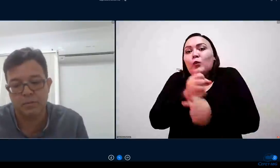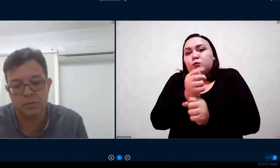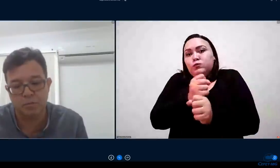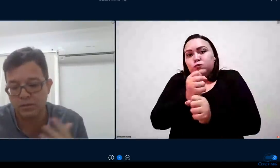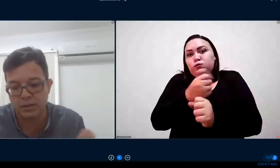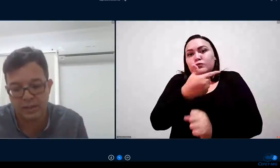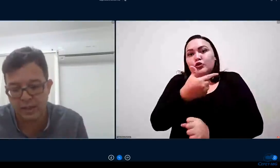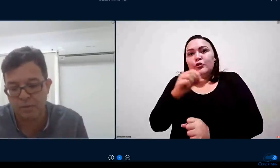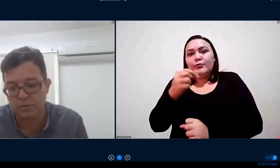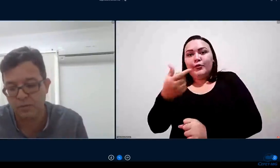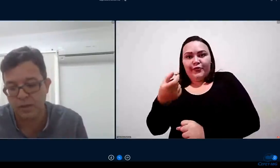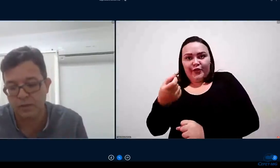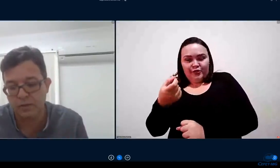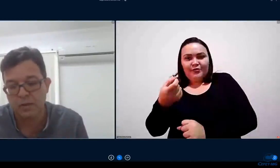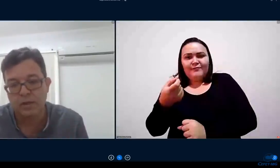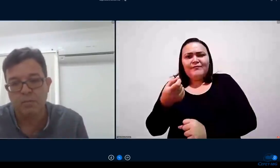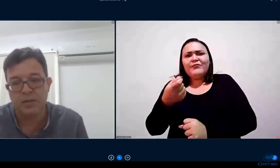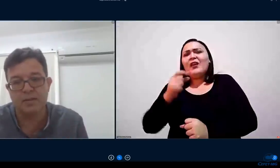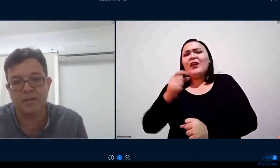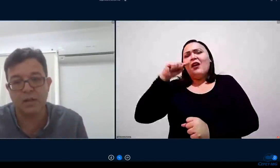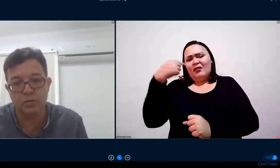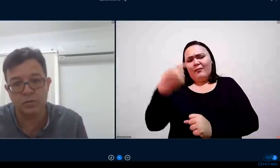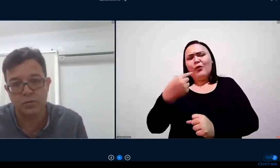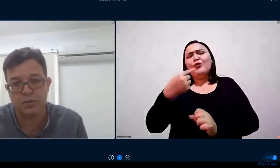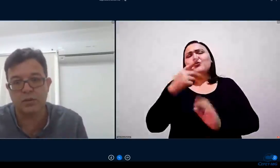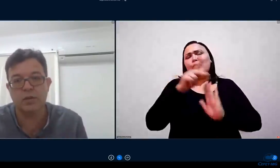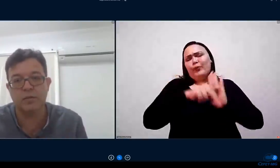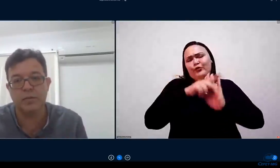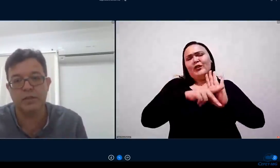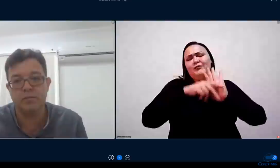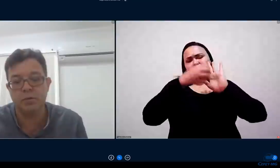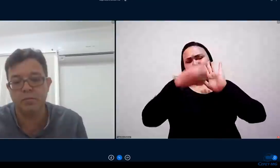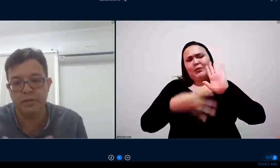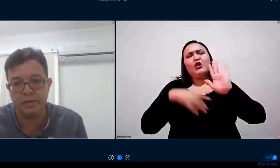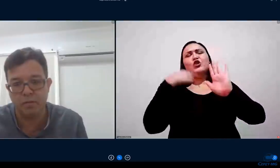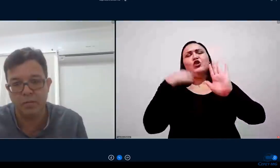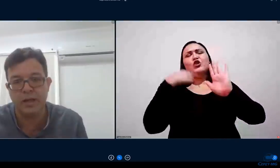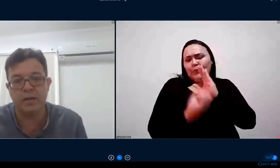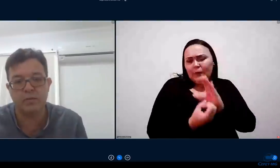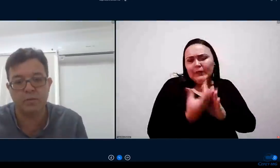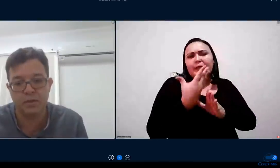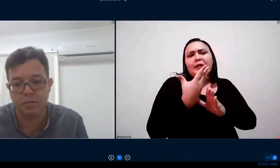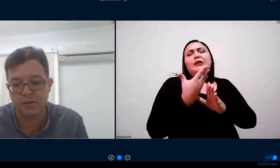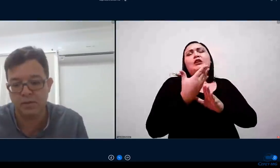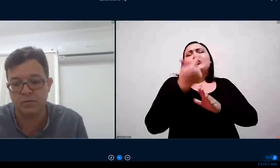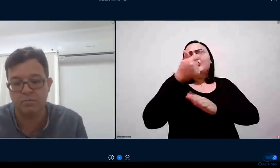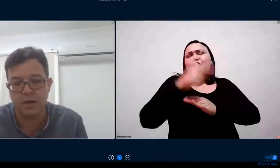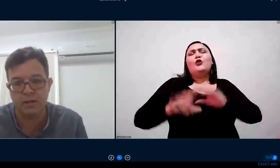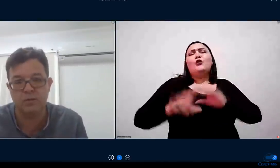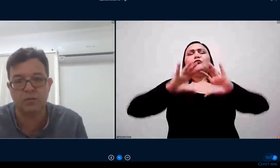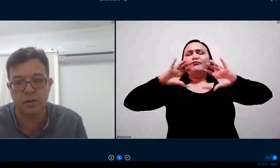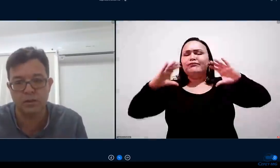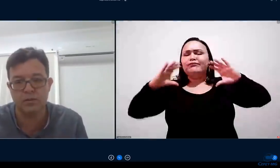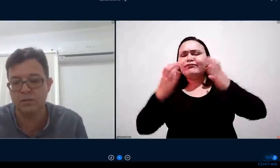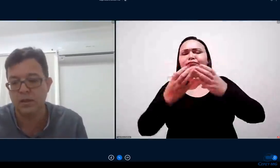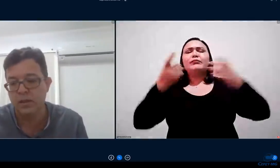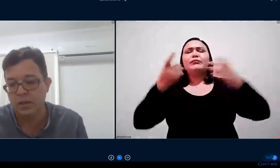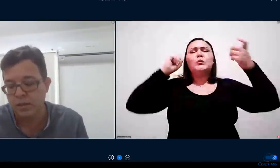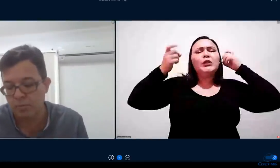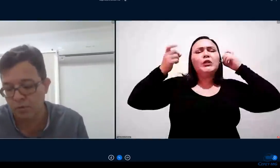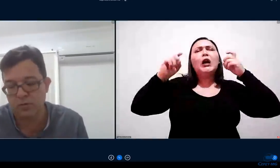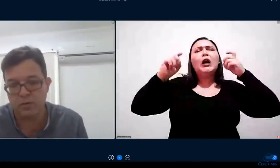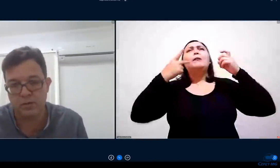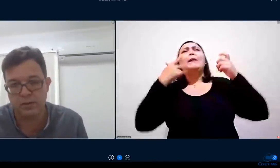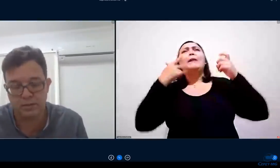programa depois posso detalhar para vocês mas ele está em construção novamente por meio de assembleias com a participação de pais, estudantes